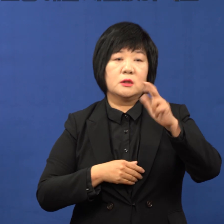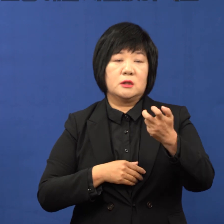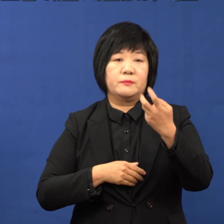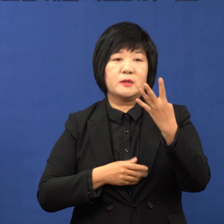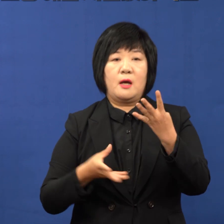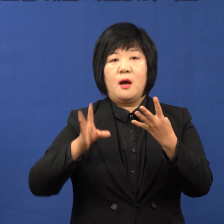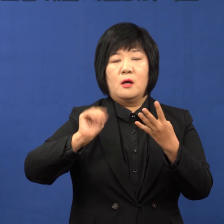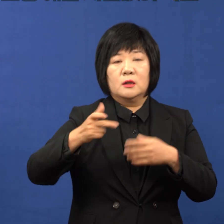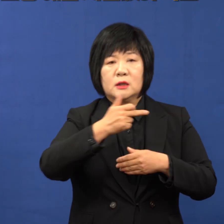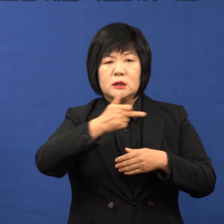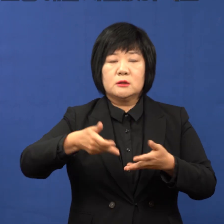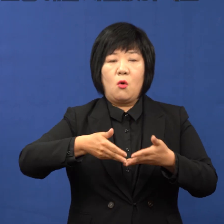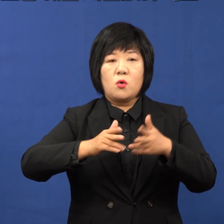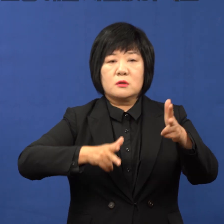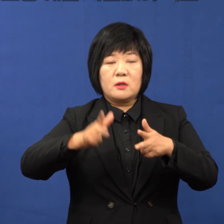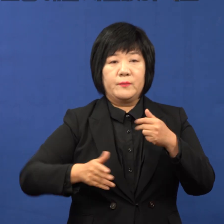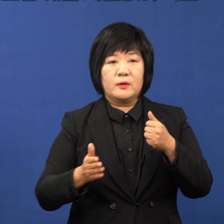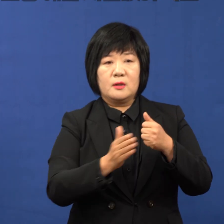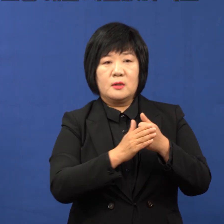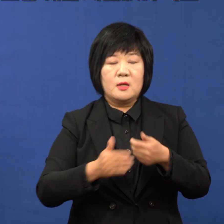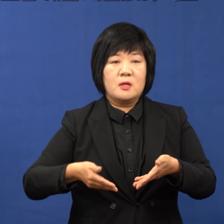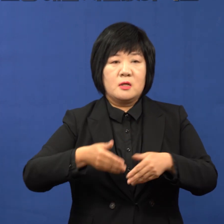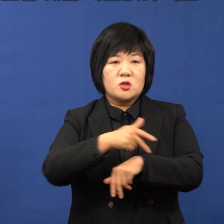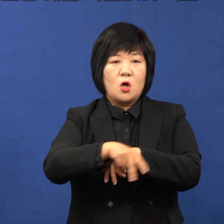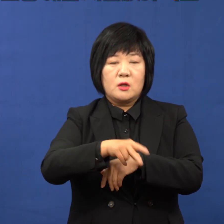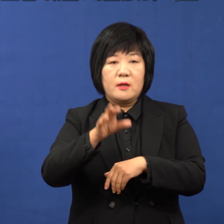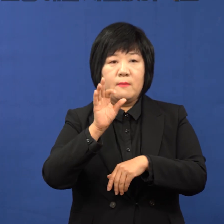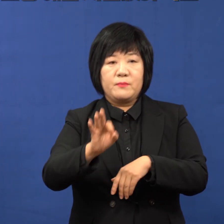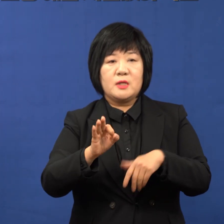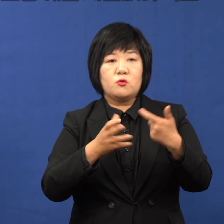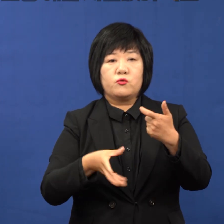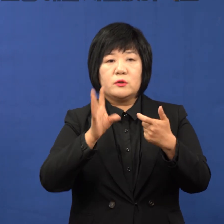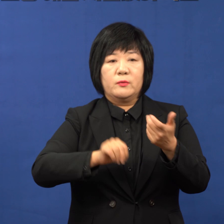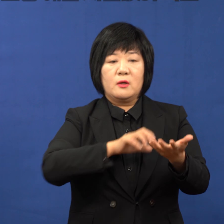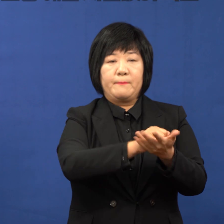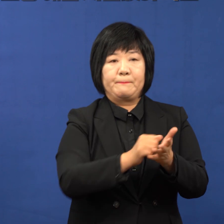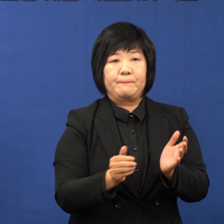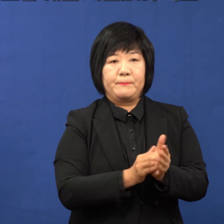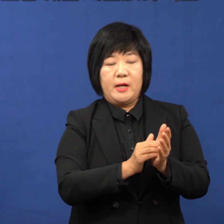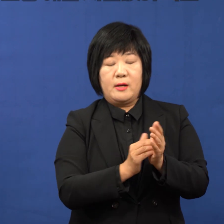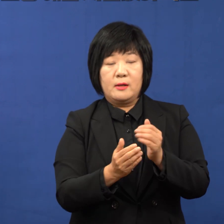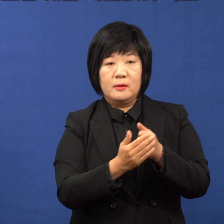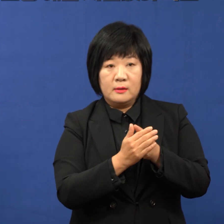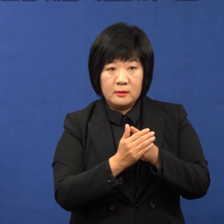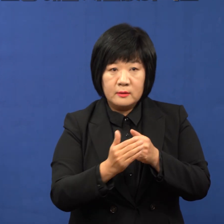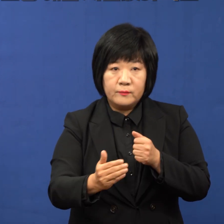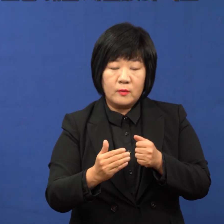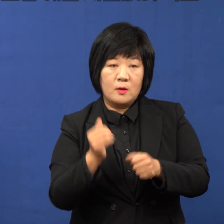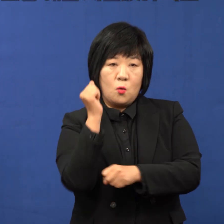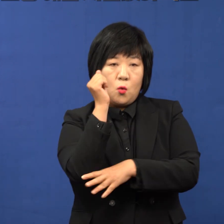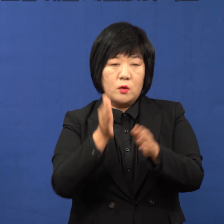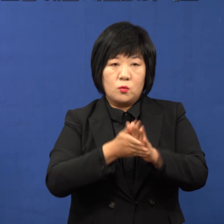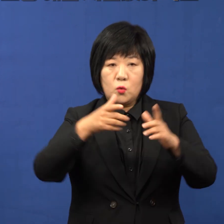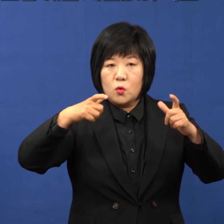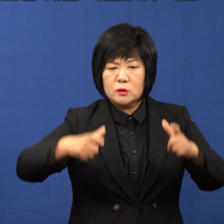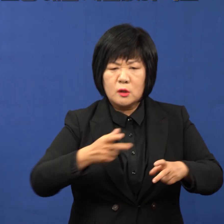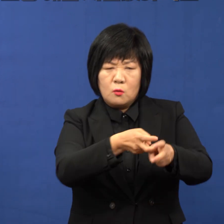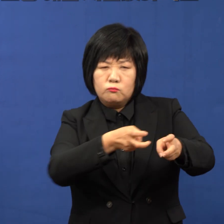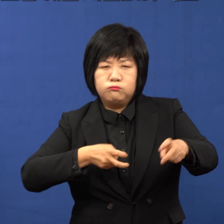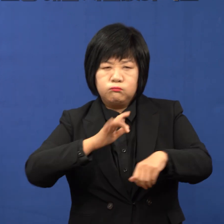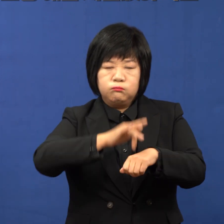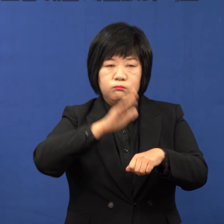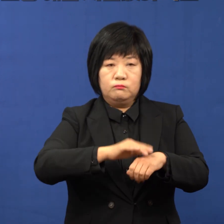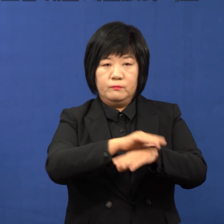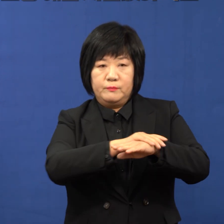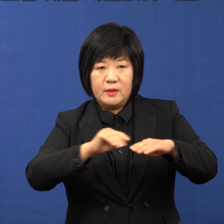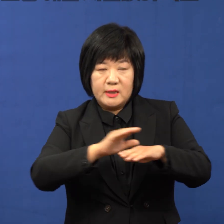대형건설 사업으로 이번에 그 설계비가 60억 원을 확보를 했습니다. 이로써 원도심 교통 혼잡 회수와